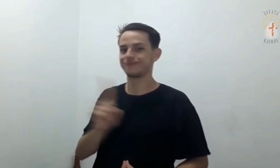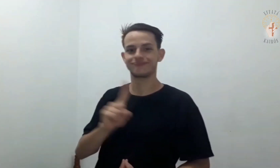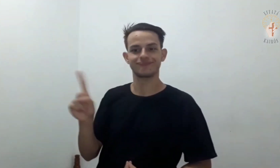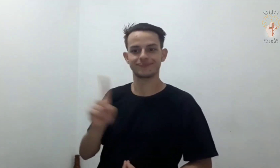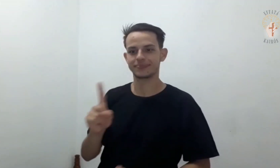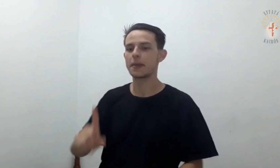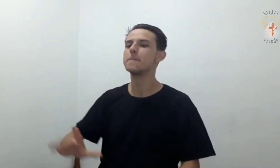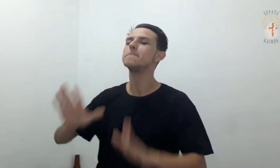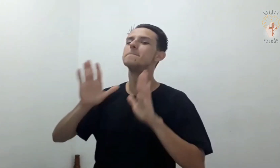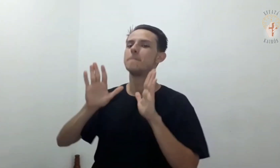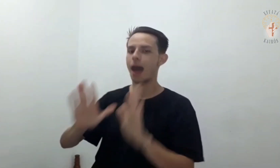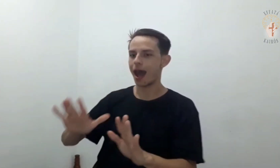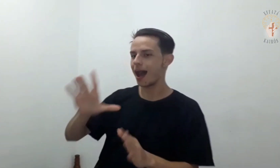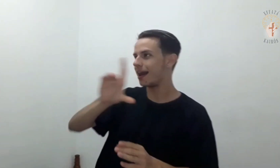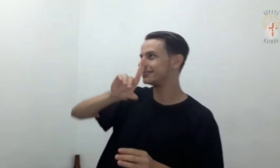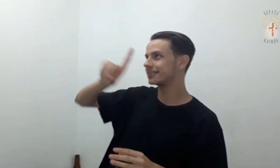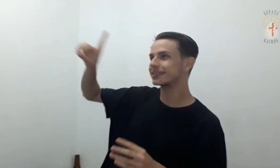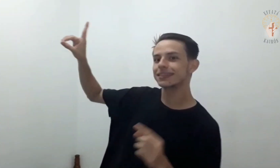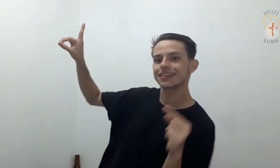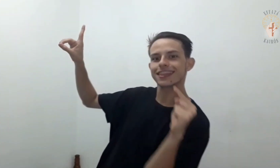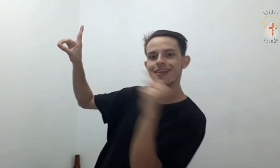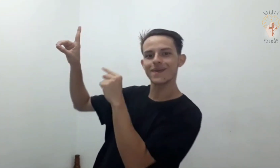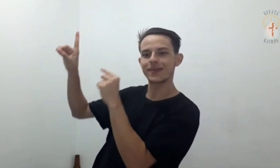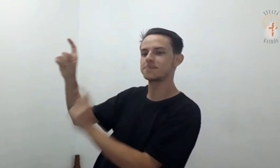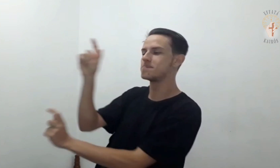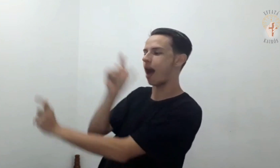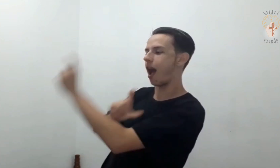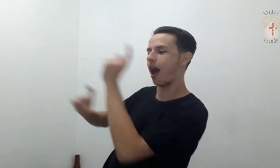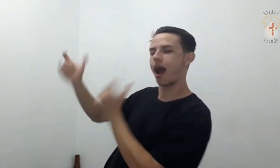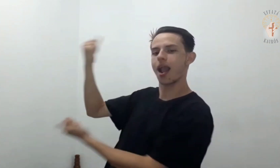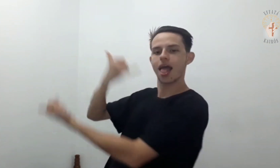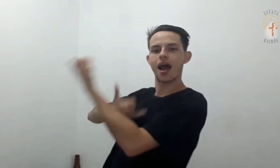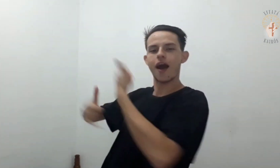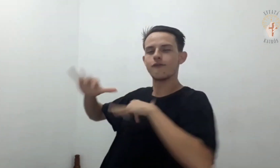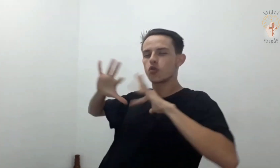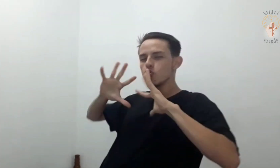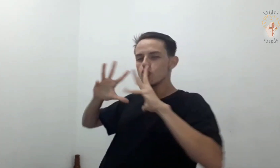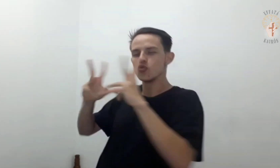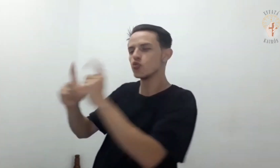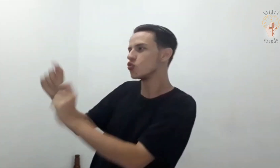Mas de toda palavra que sai da boca de Deus.